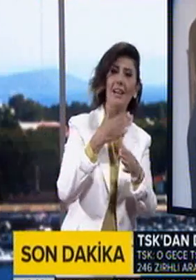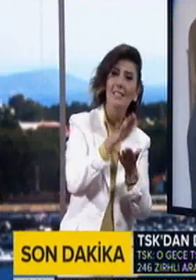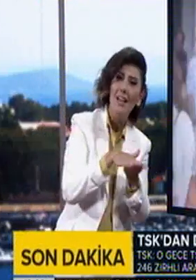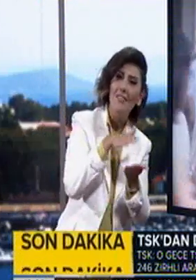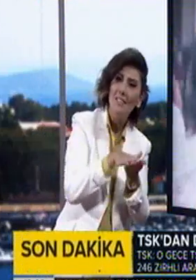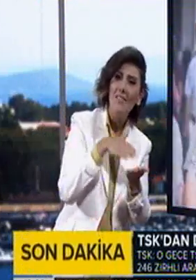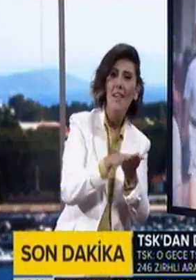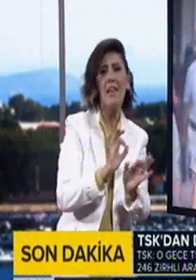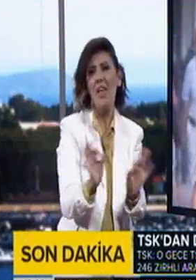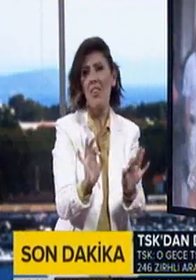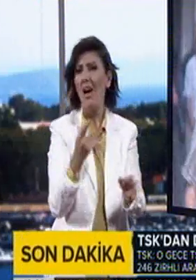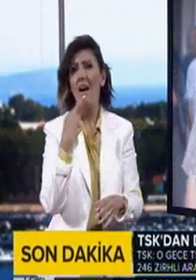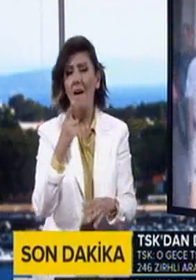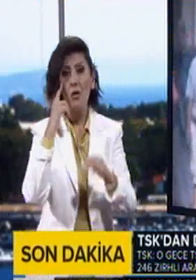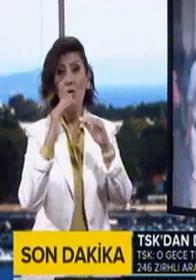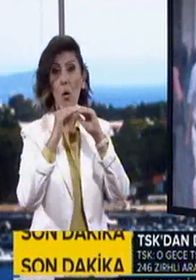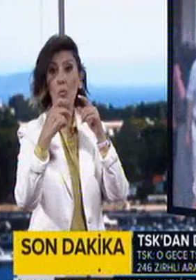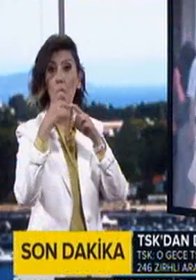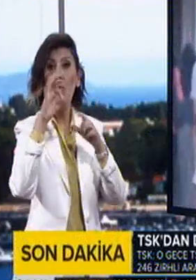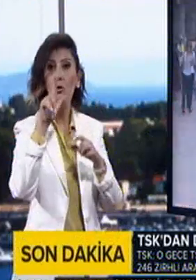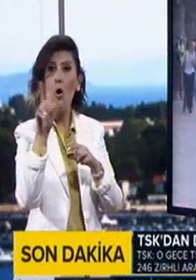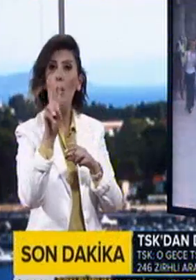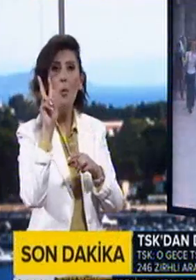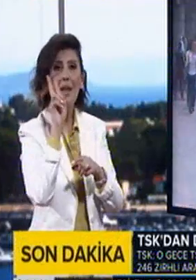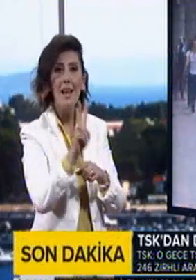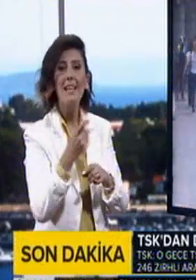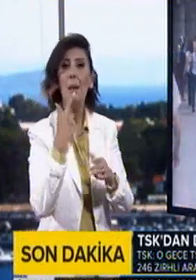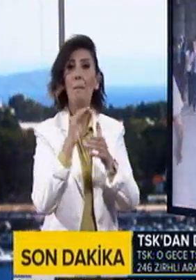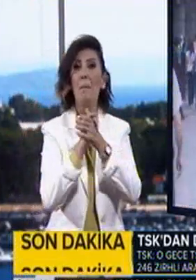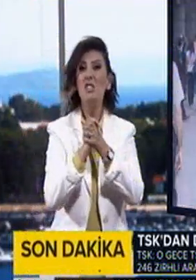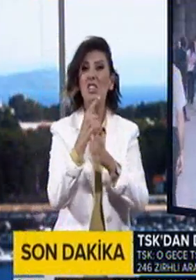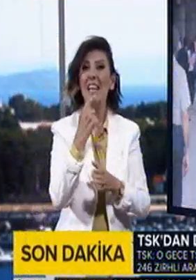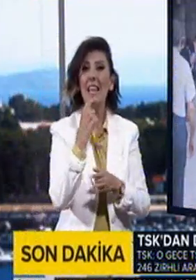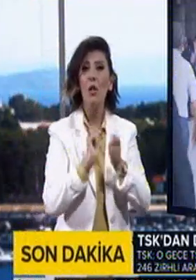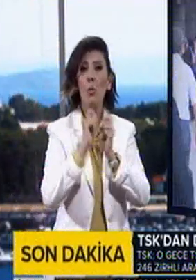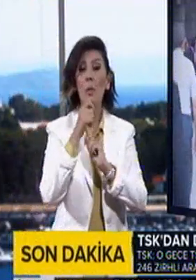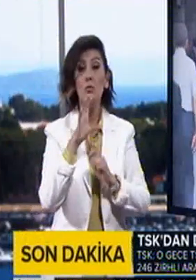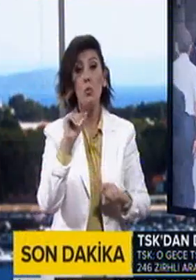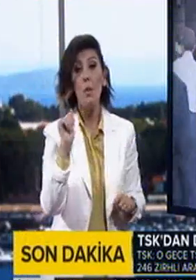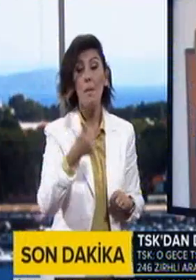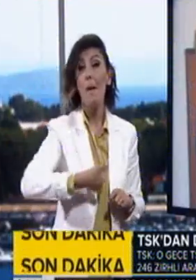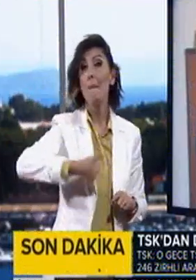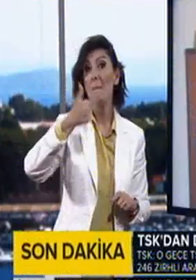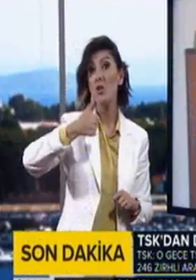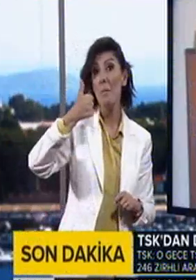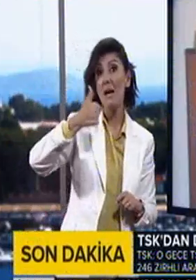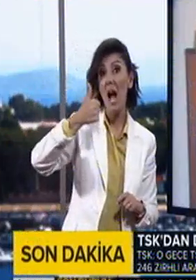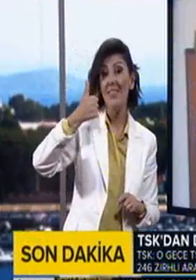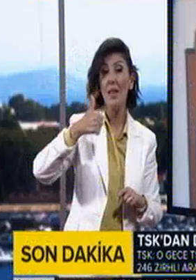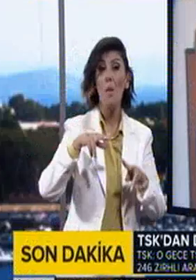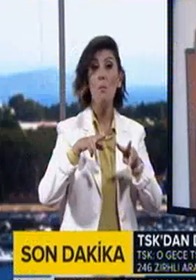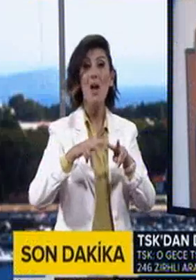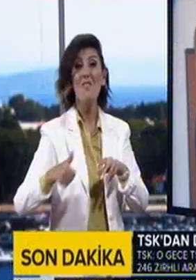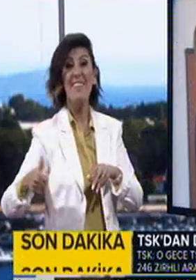yeterli. Toplumda rol model olabilecek isimlerin barışçıl bir dil kullanmaları da bu süreçte çok önemli. Başbakanın muhalefet